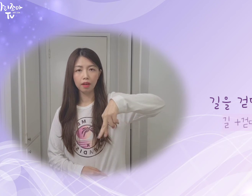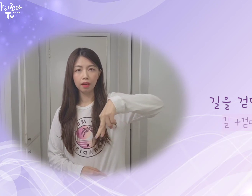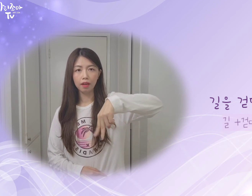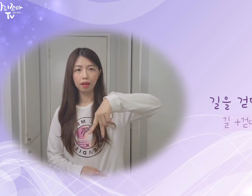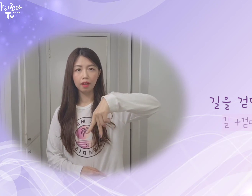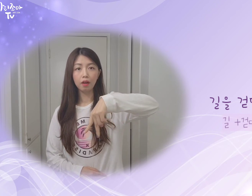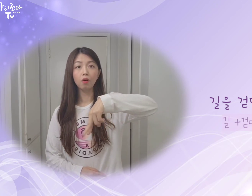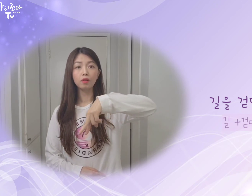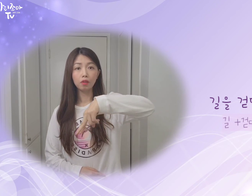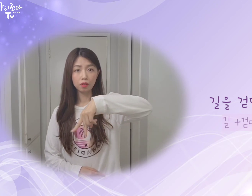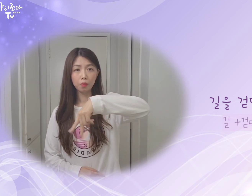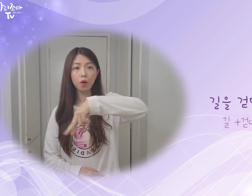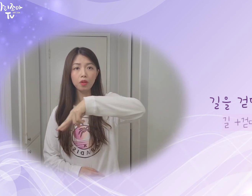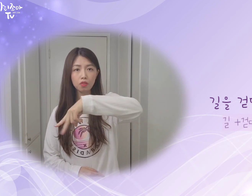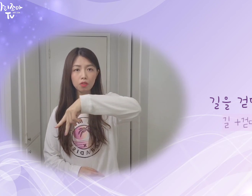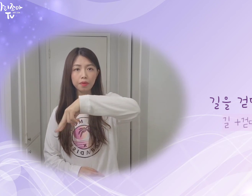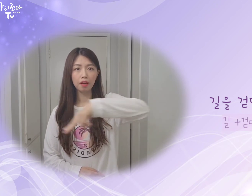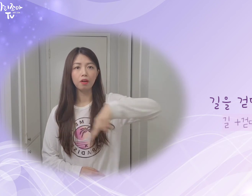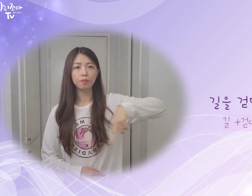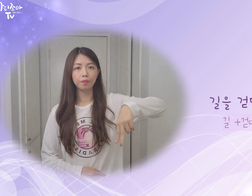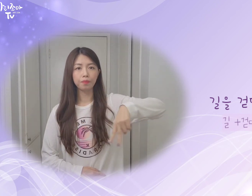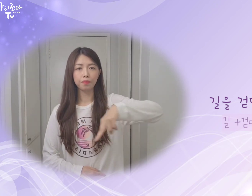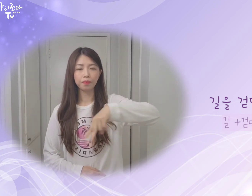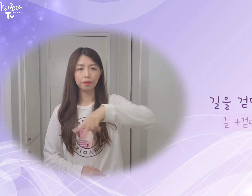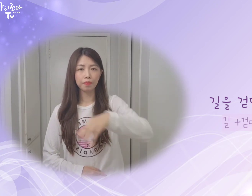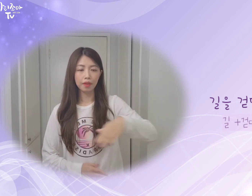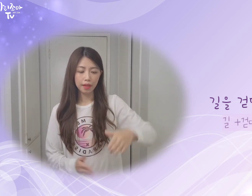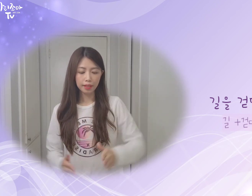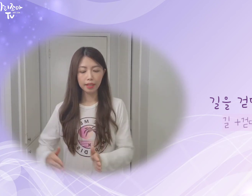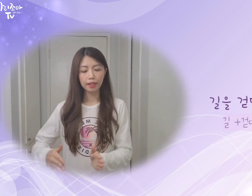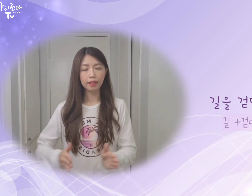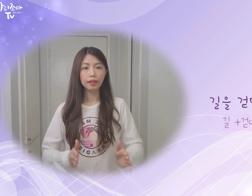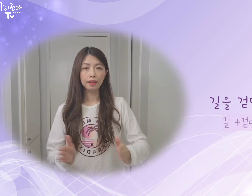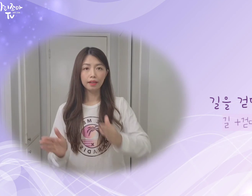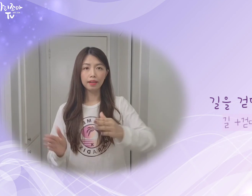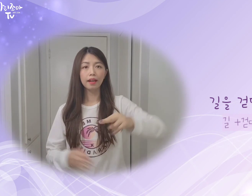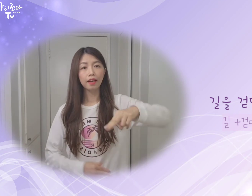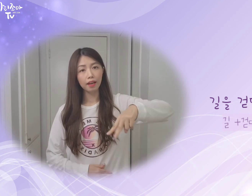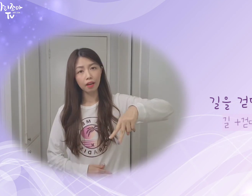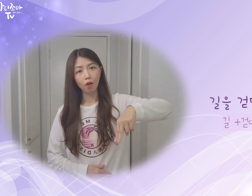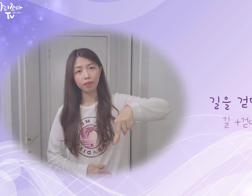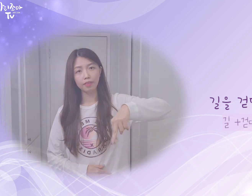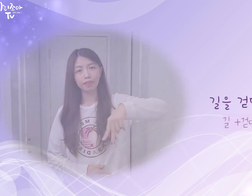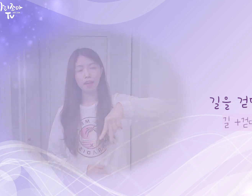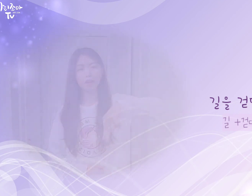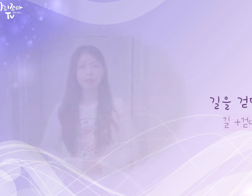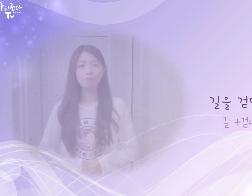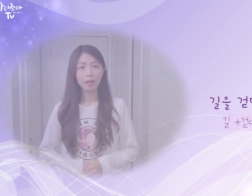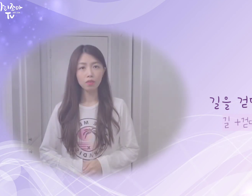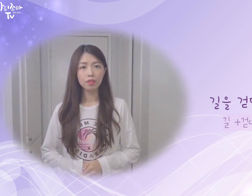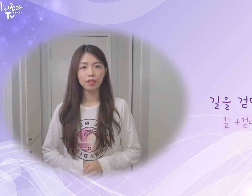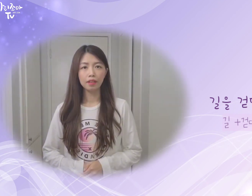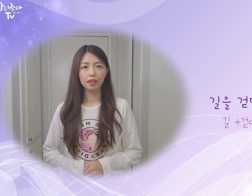이렇게. 걷는 것처럼 표현해 주시면 돼요. 길을. 걷다. 마주치는.